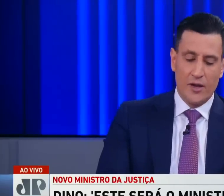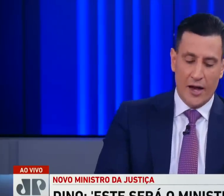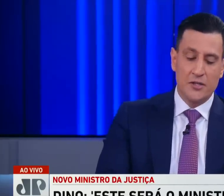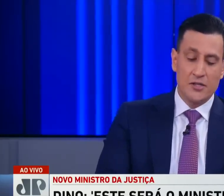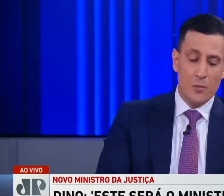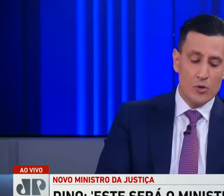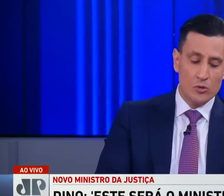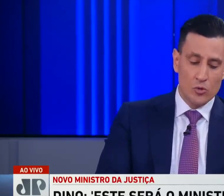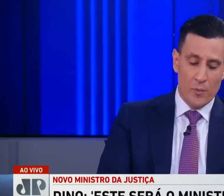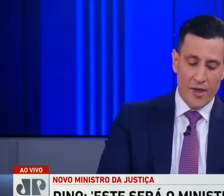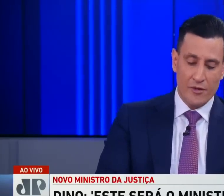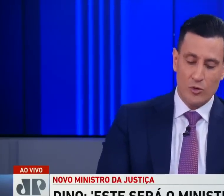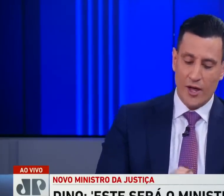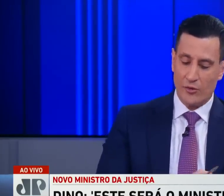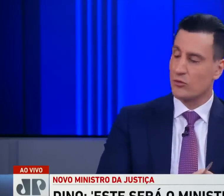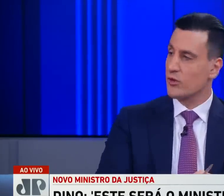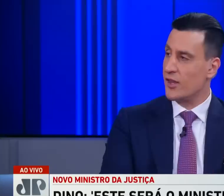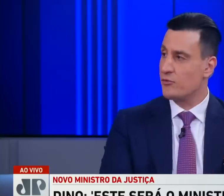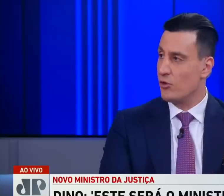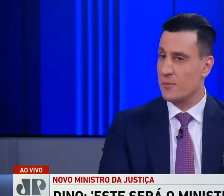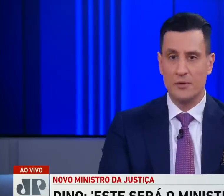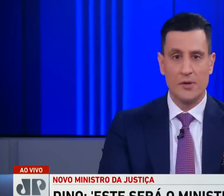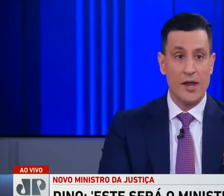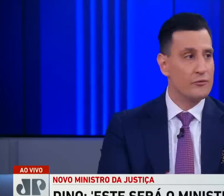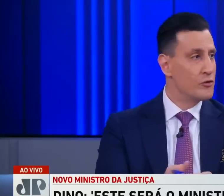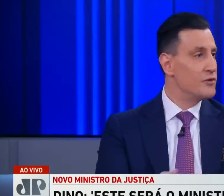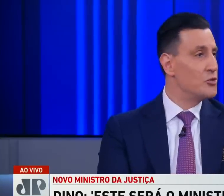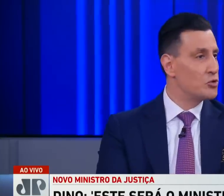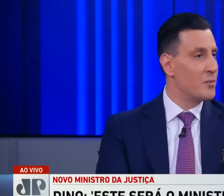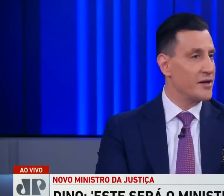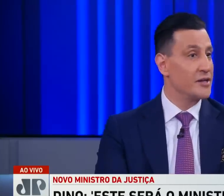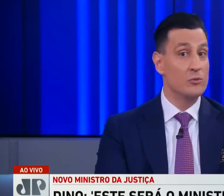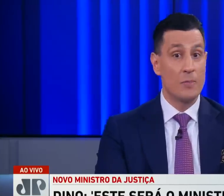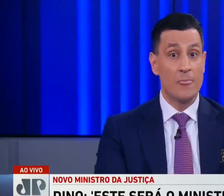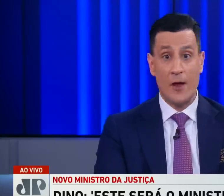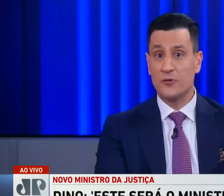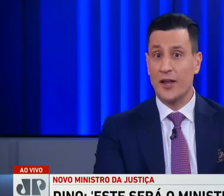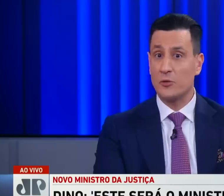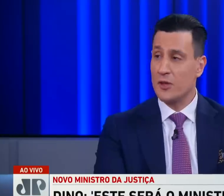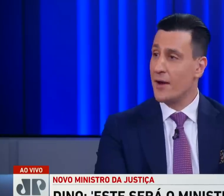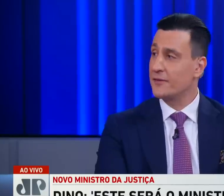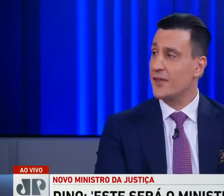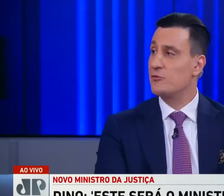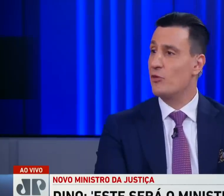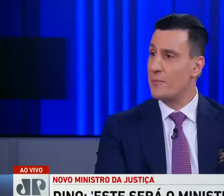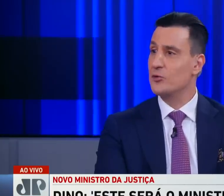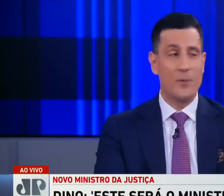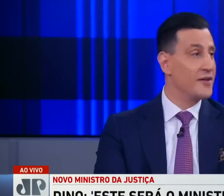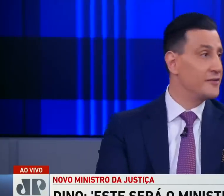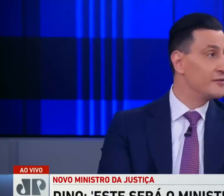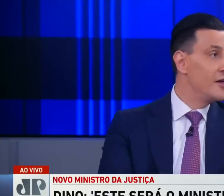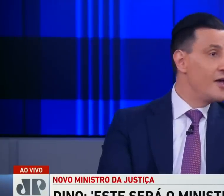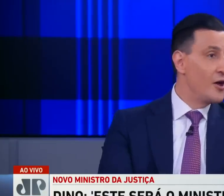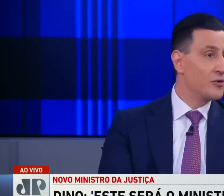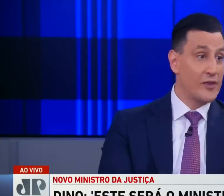né? Ele acredita muito no bem-aventurados os que têm fome. Ele foi governador do Maranhão. Ah, com certeza. É o que mais se tem fome